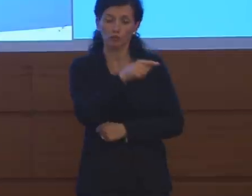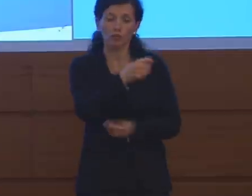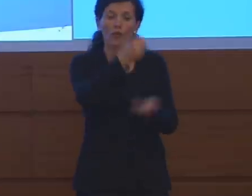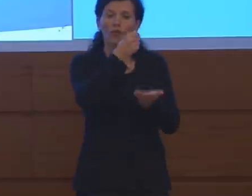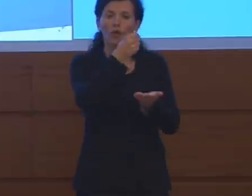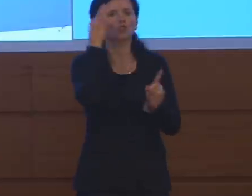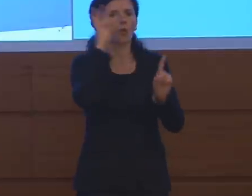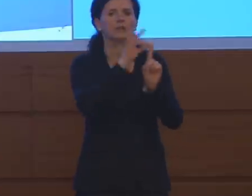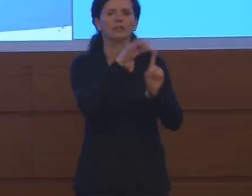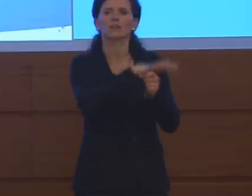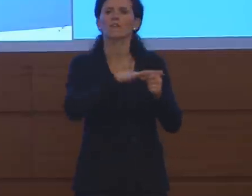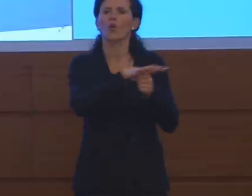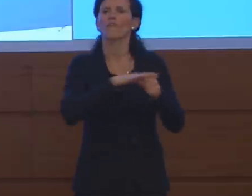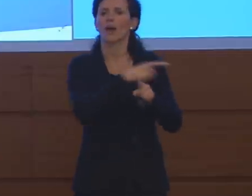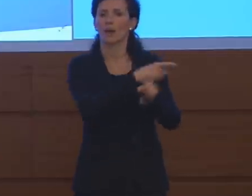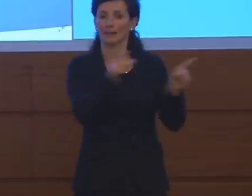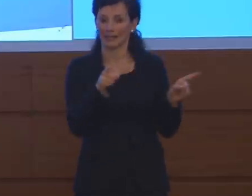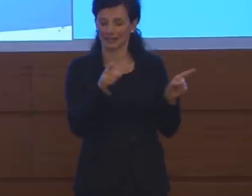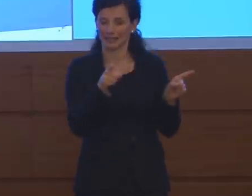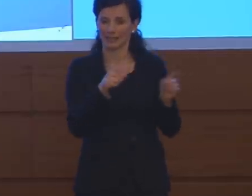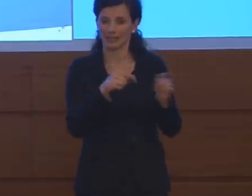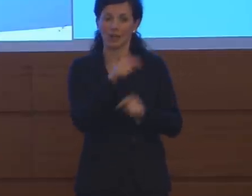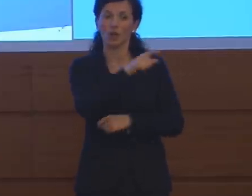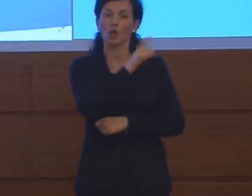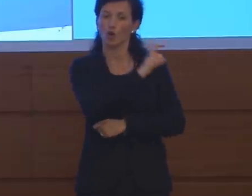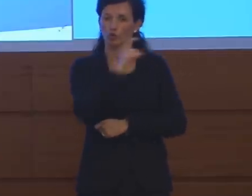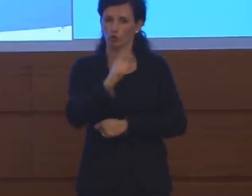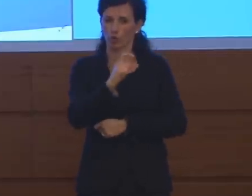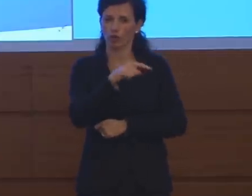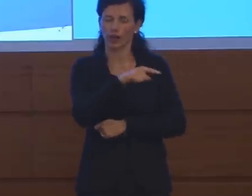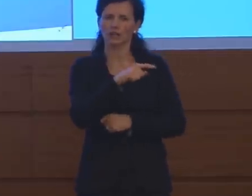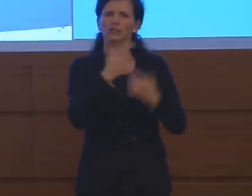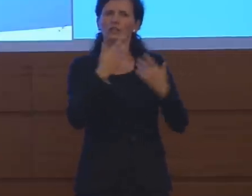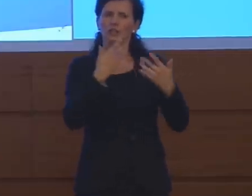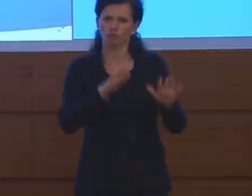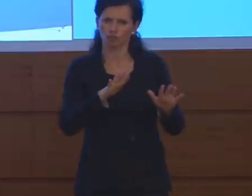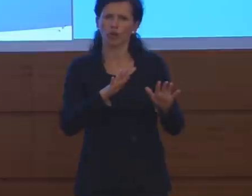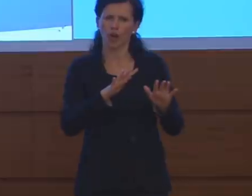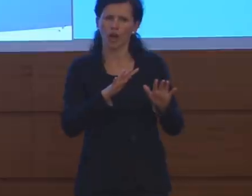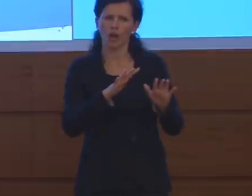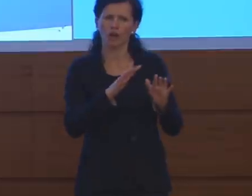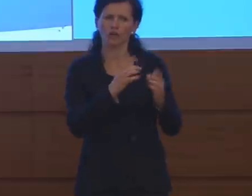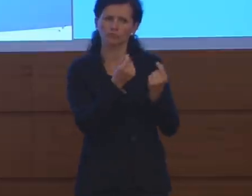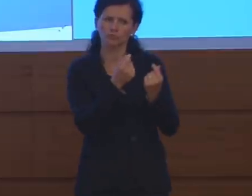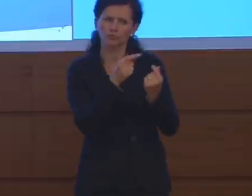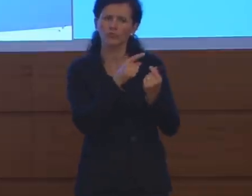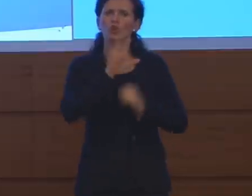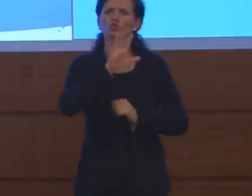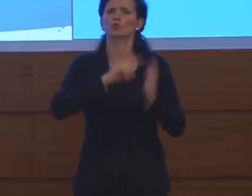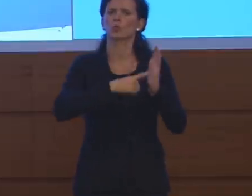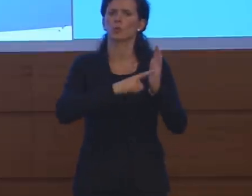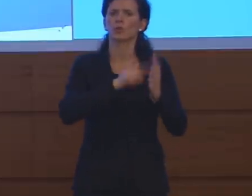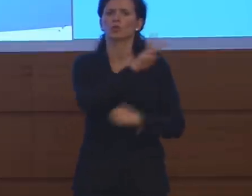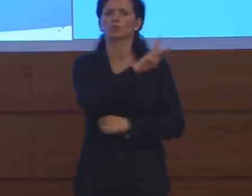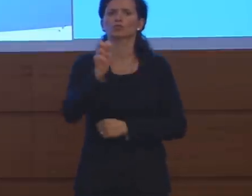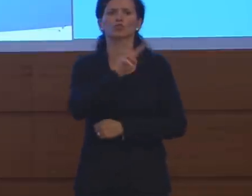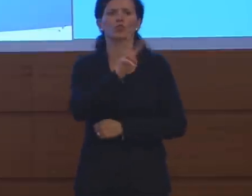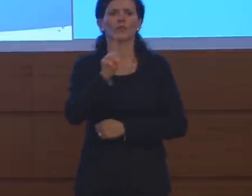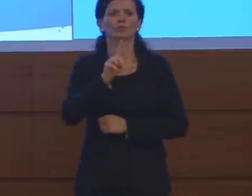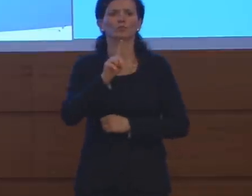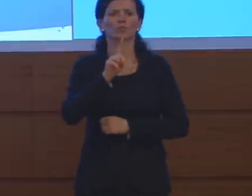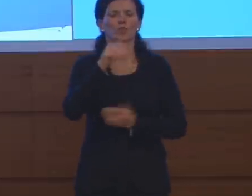'emergenza. Questo conto corrente ha raggiunto la cifra di 5.221